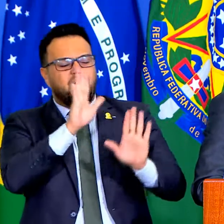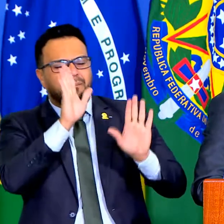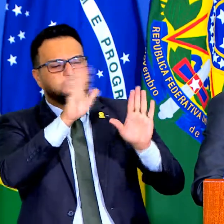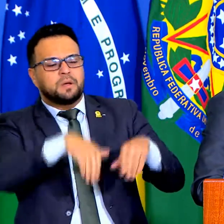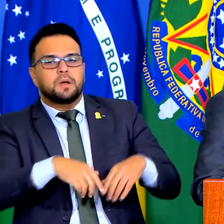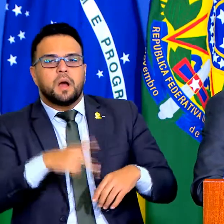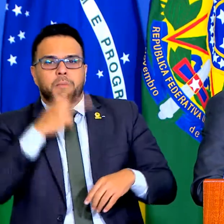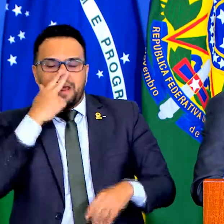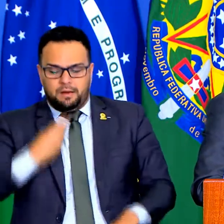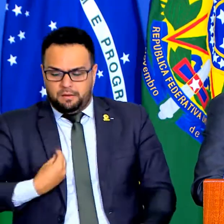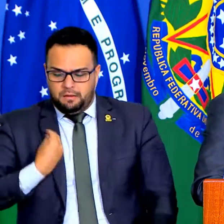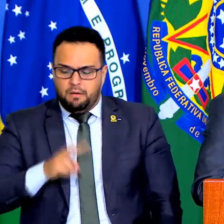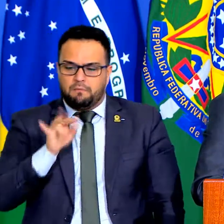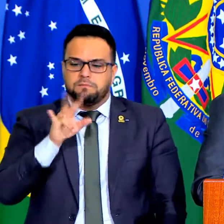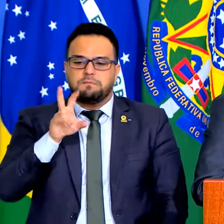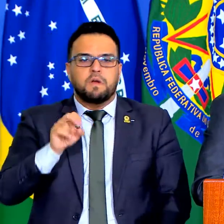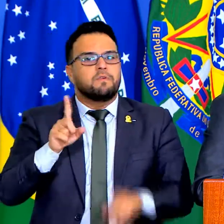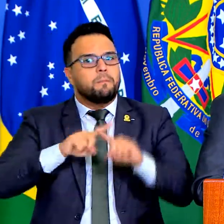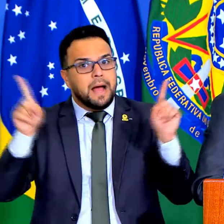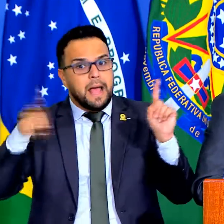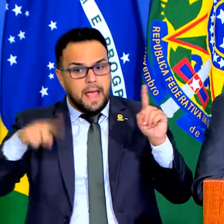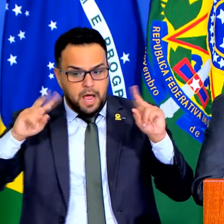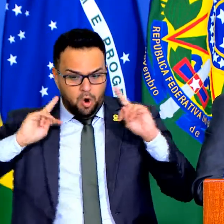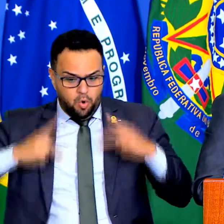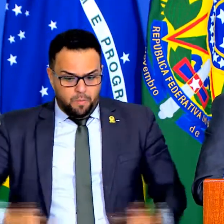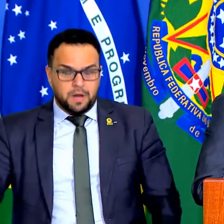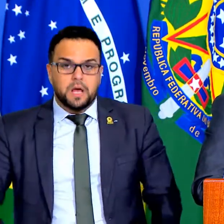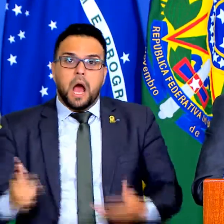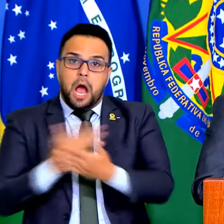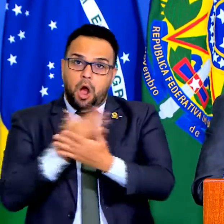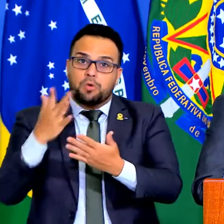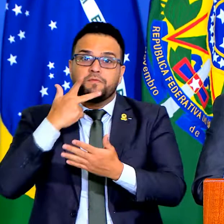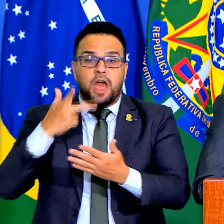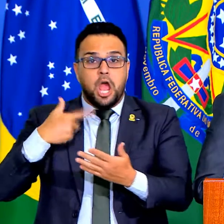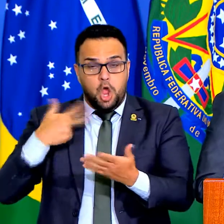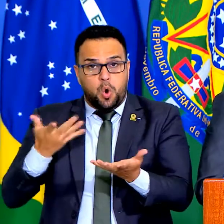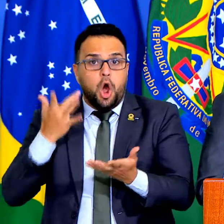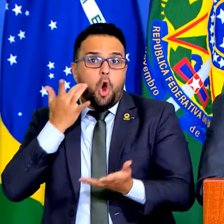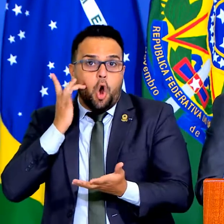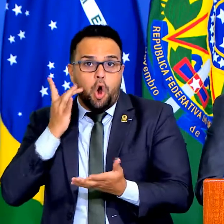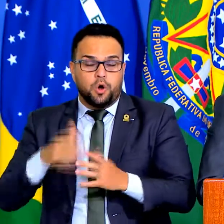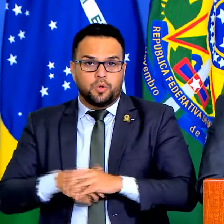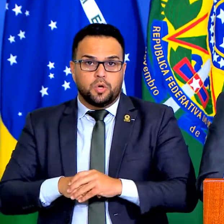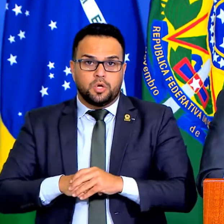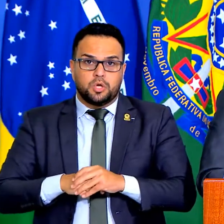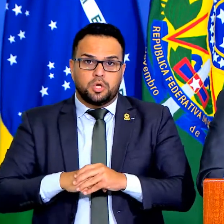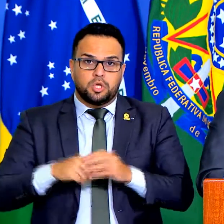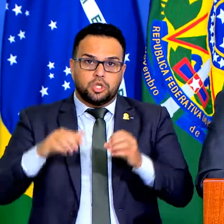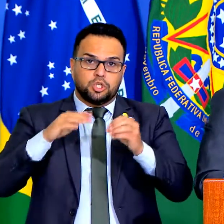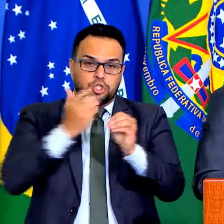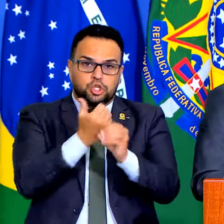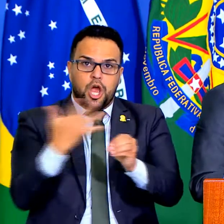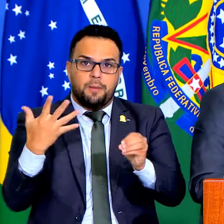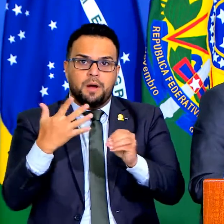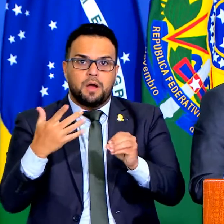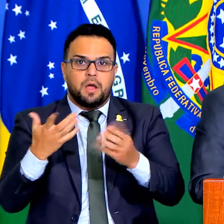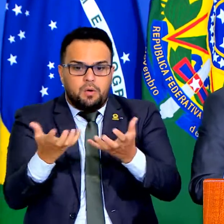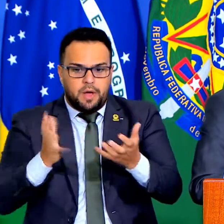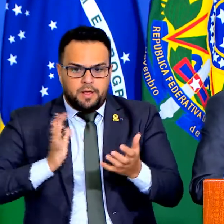um dos vídeos o índio fala eu quero ouro, eu quero diamante, quero riqueza, ele está errado, quem não quer isso aqui?